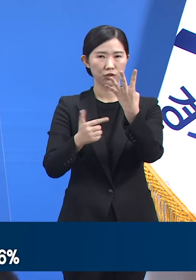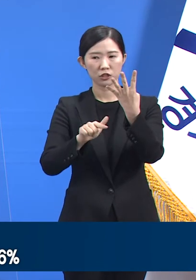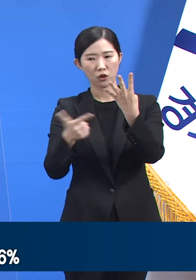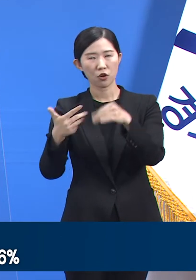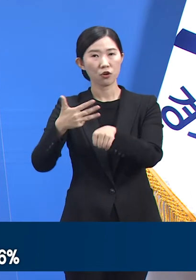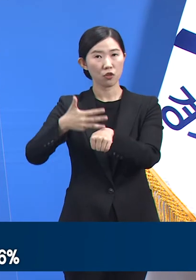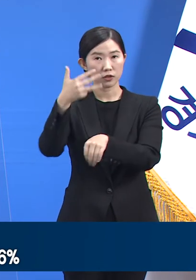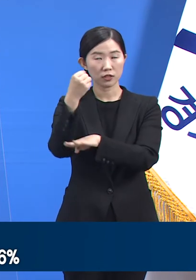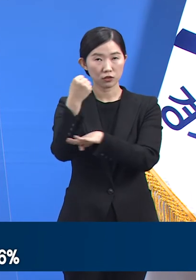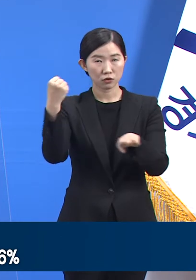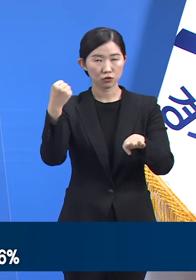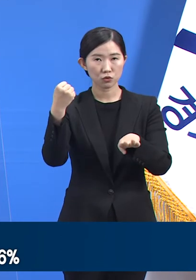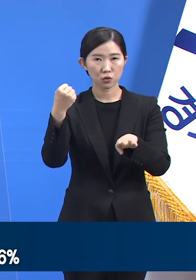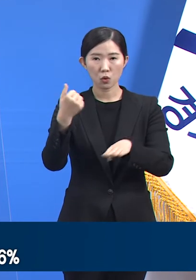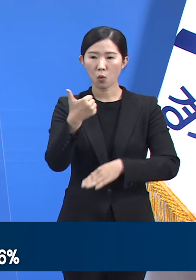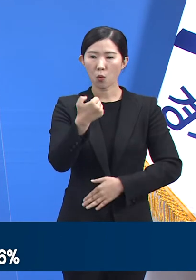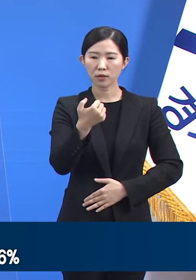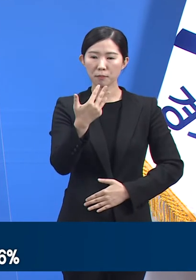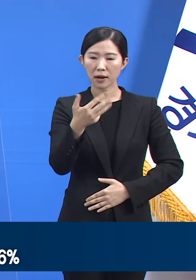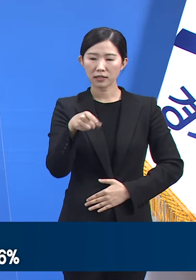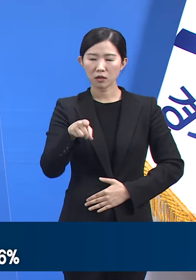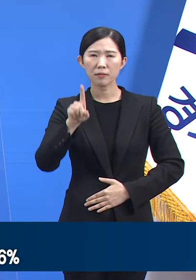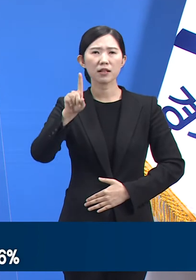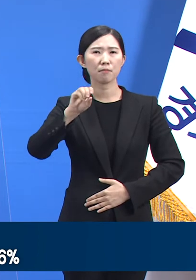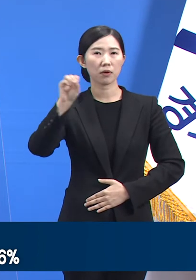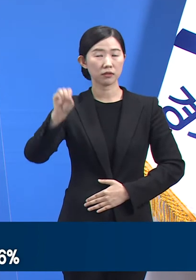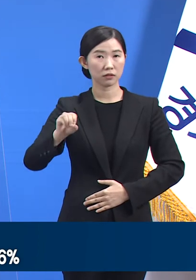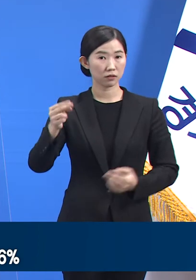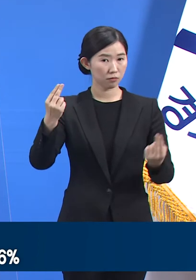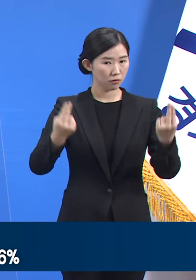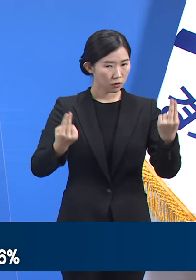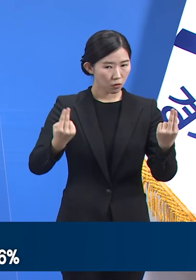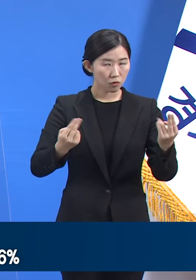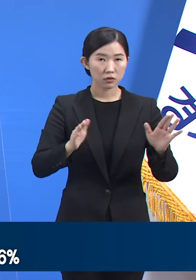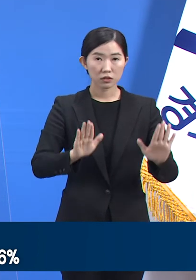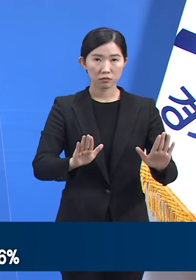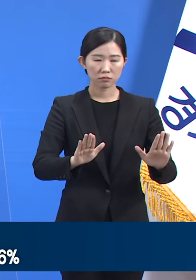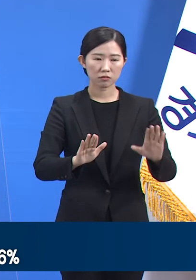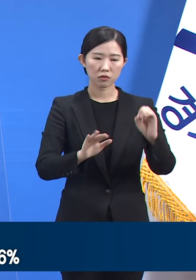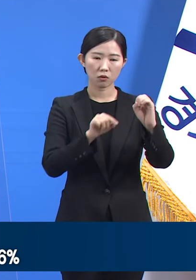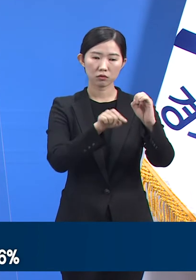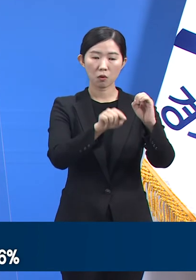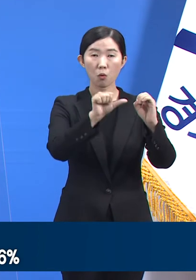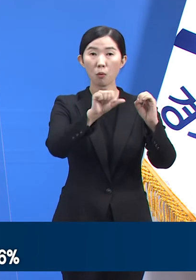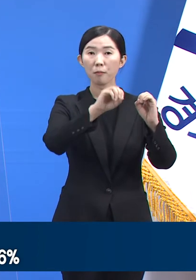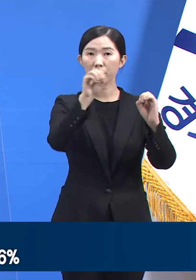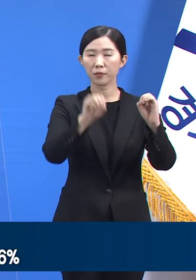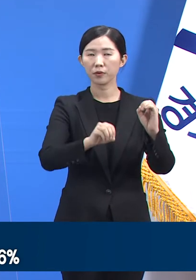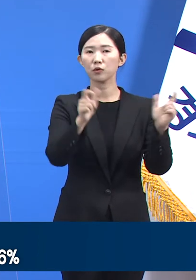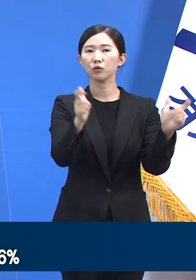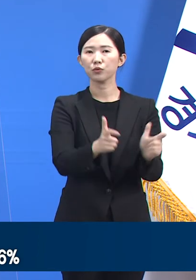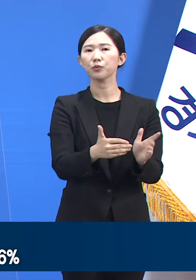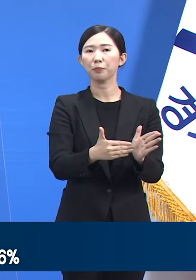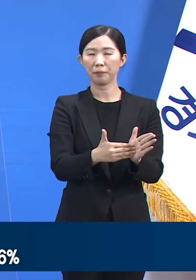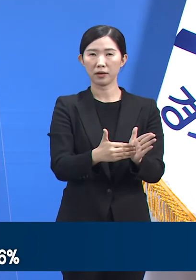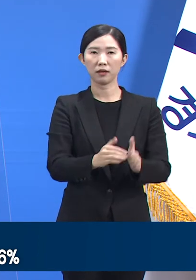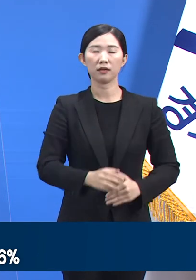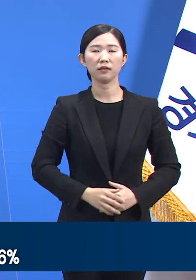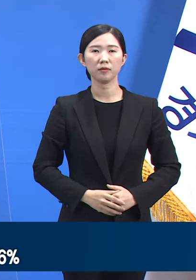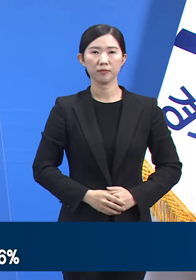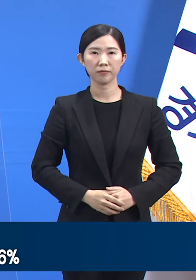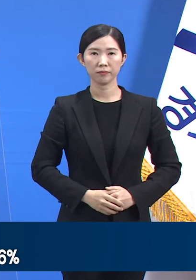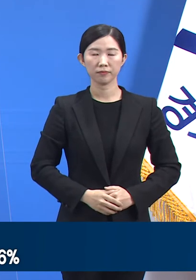58.1%였던 것과 대비하여 0.5%포인트 정도 감소한 결과입니다.